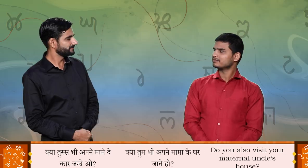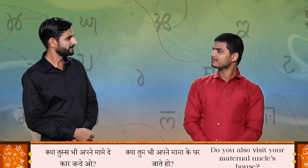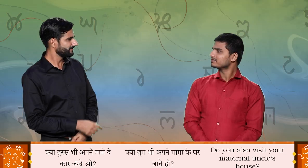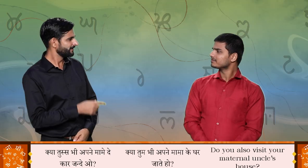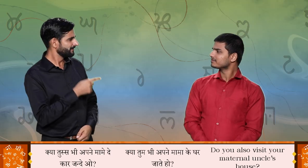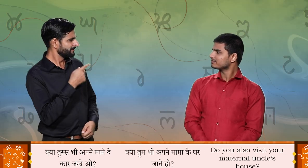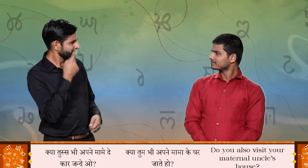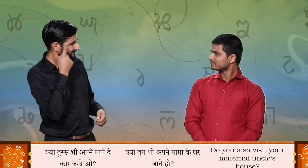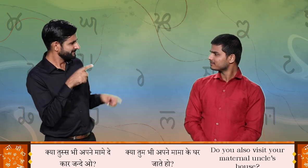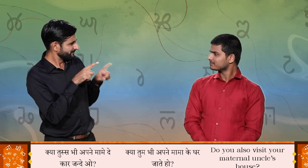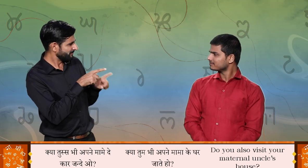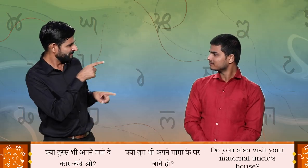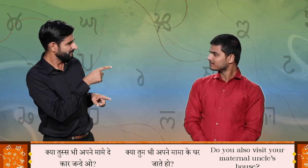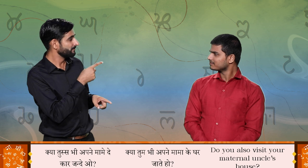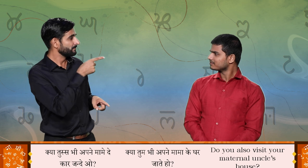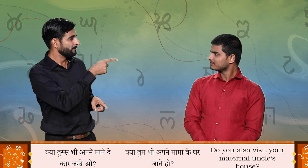क्या तोस भी अपने मामेदे करेच जन्दे हो